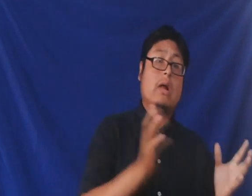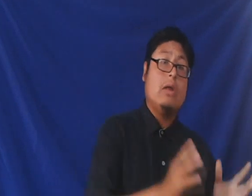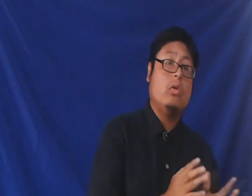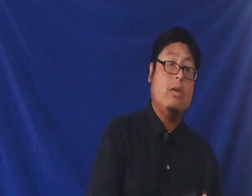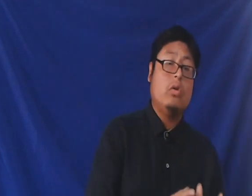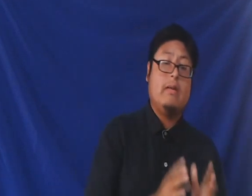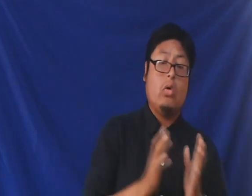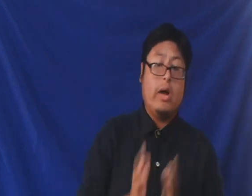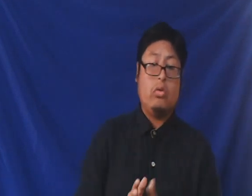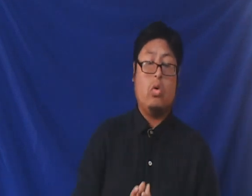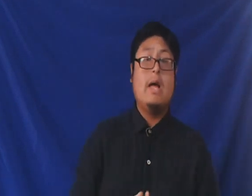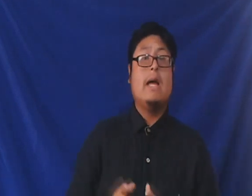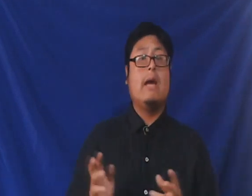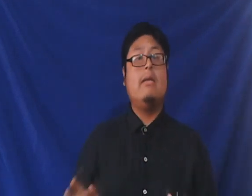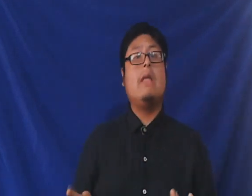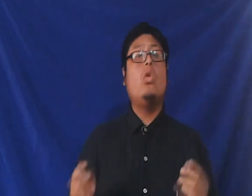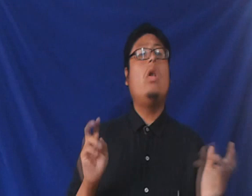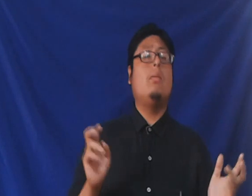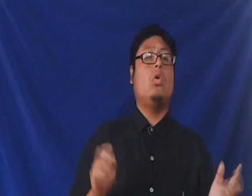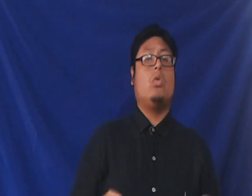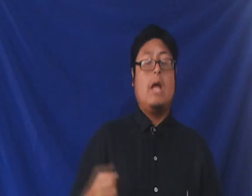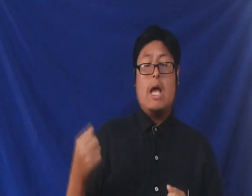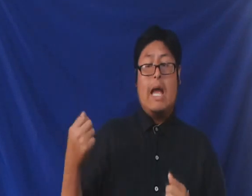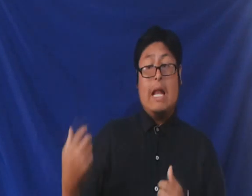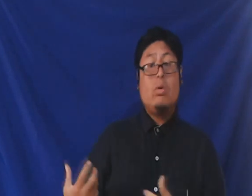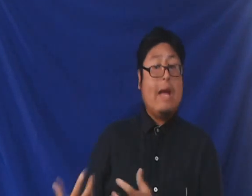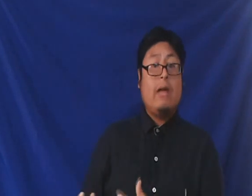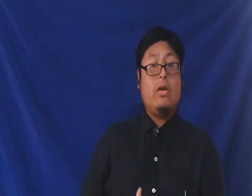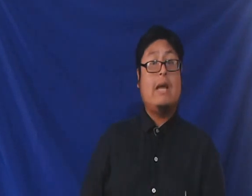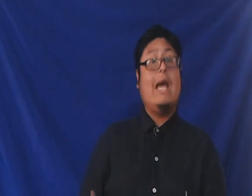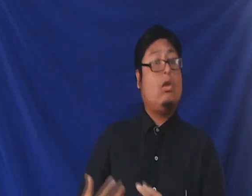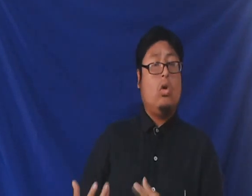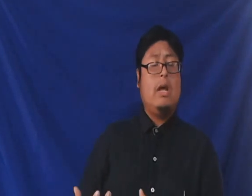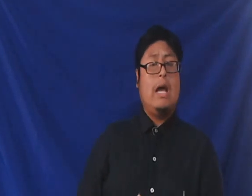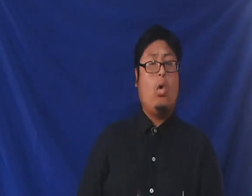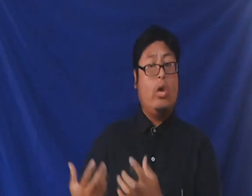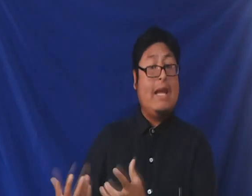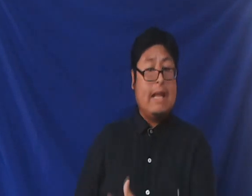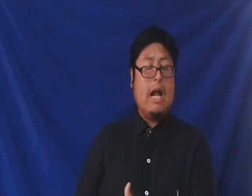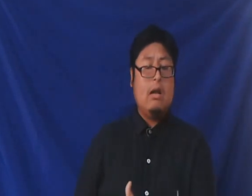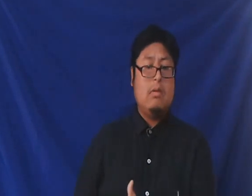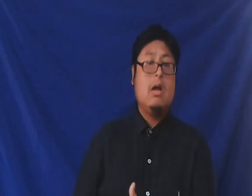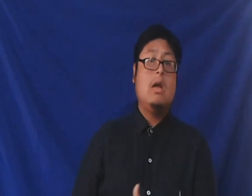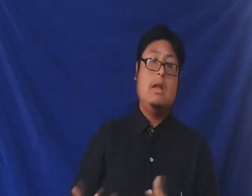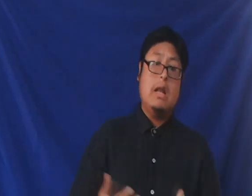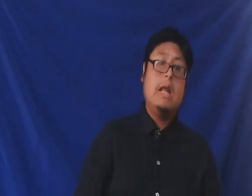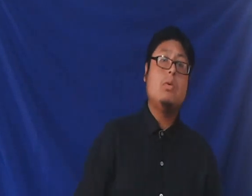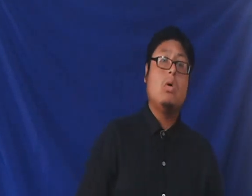correlacionándose con esto que existen dos libros el libro de Haser que es original y el libro